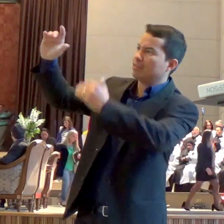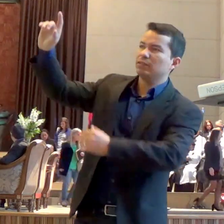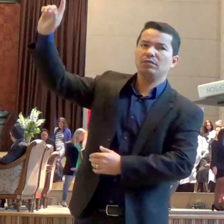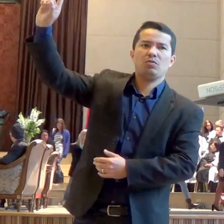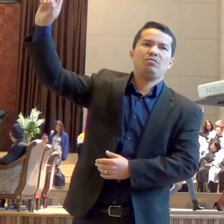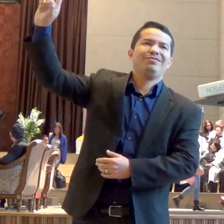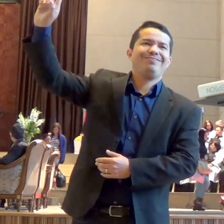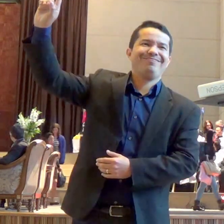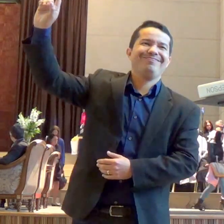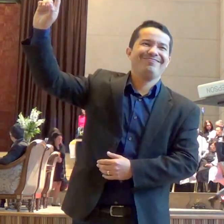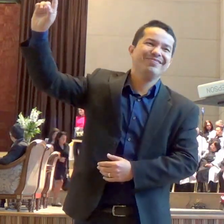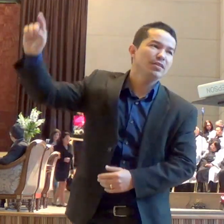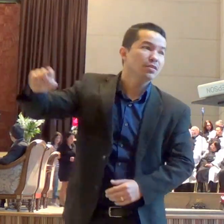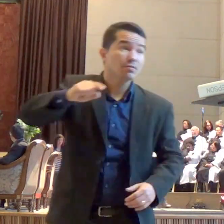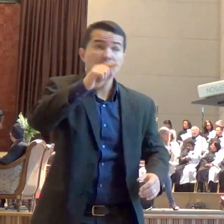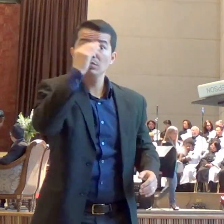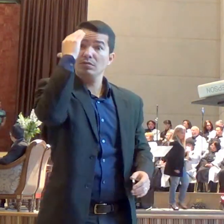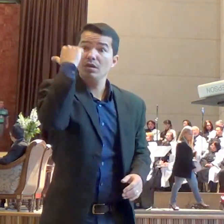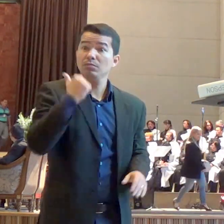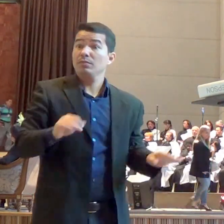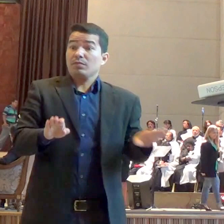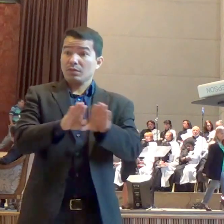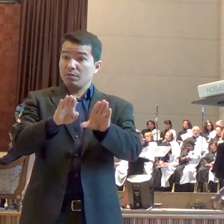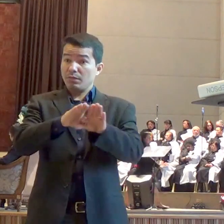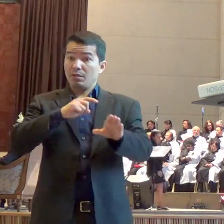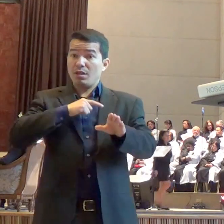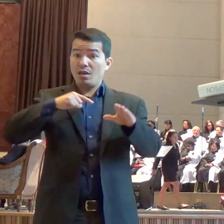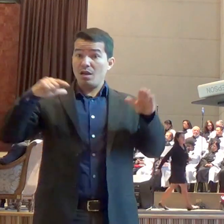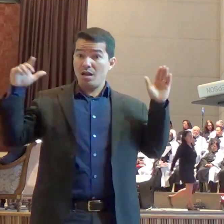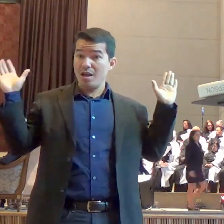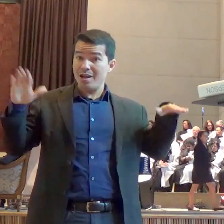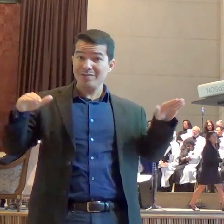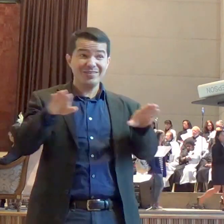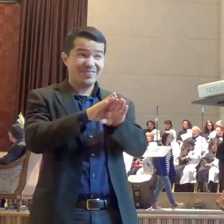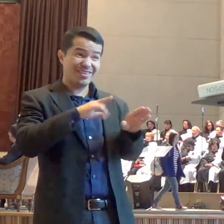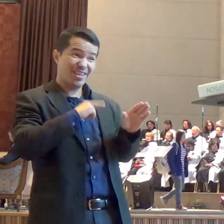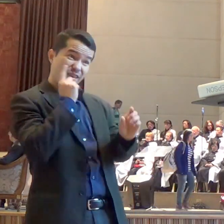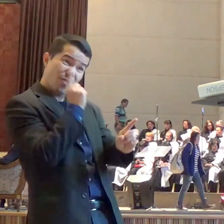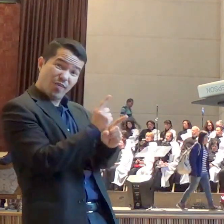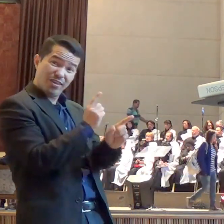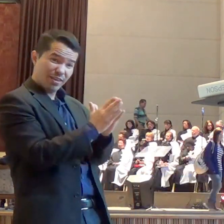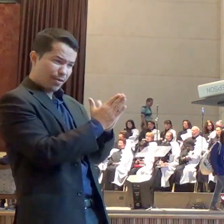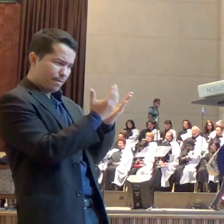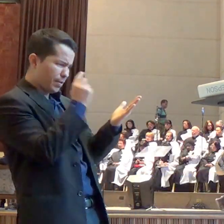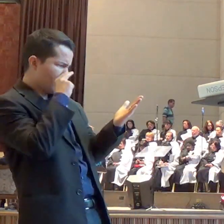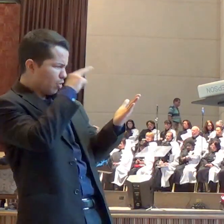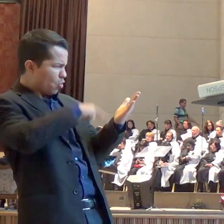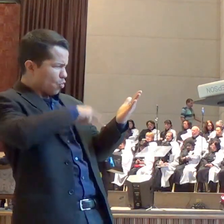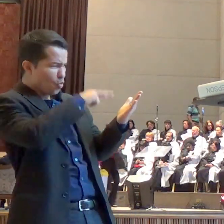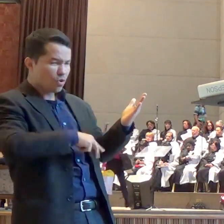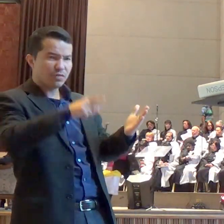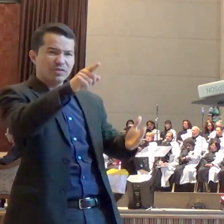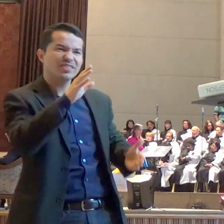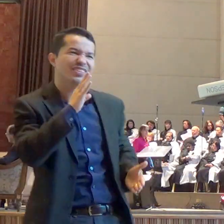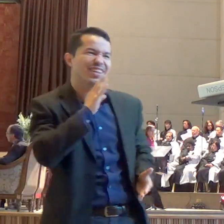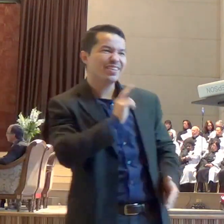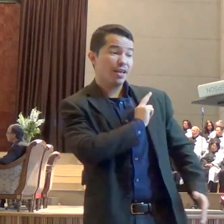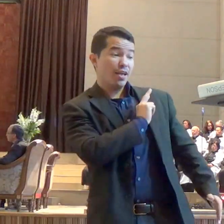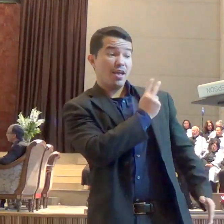Talvez o texto mais clarificador do ministério dos anjos esteja em Hebreus capítulo